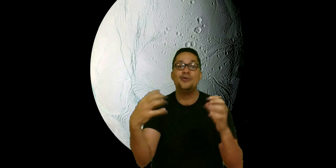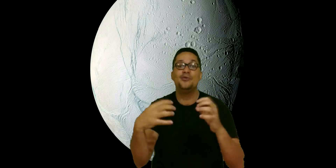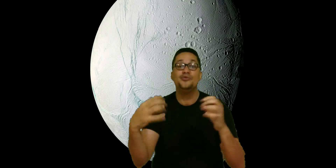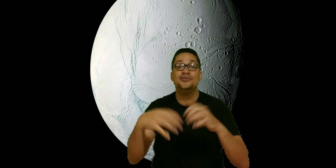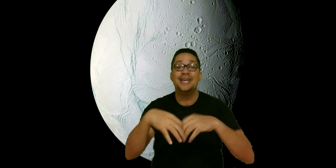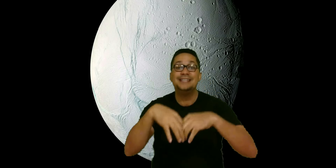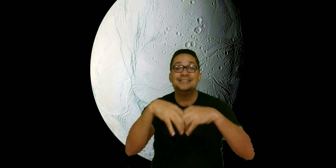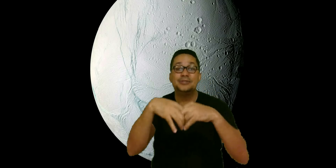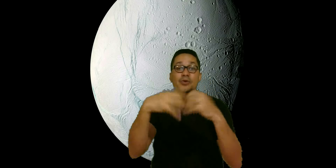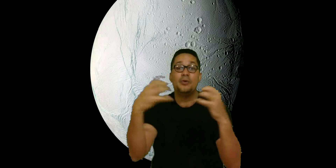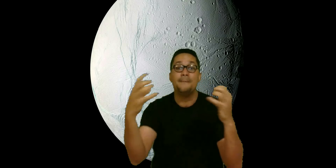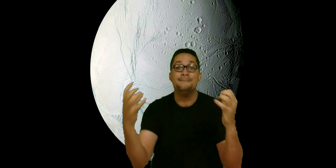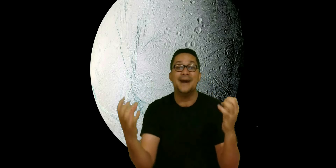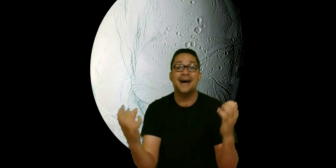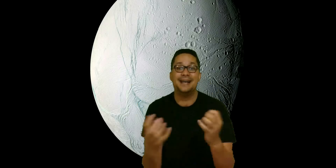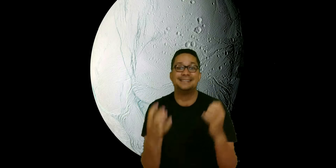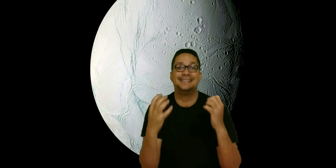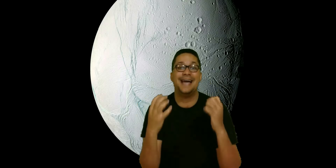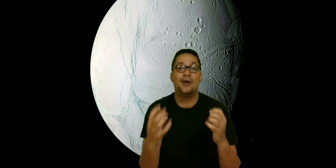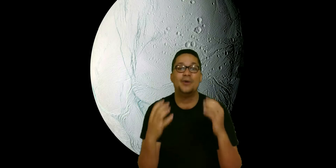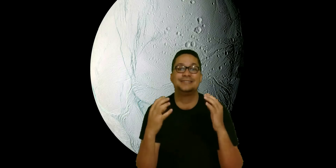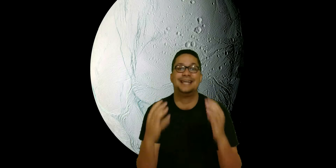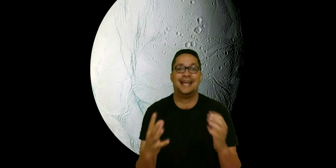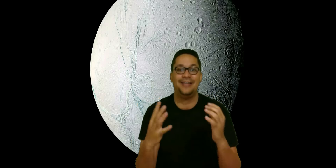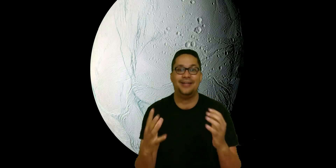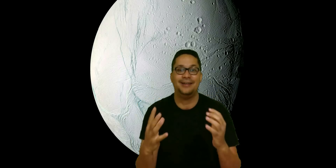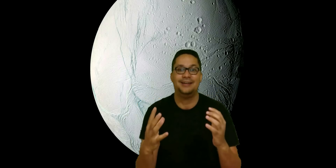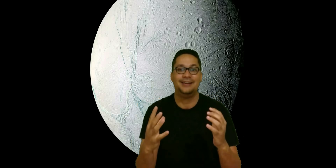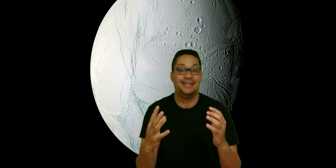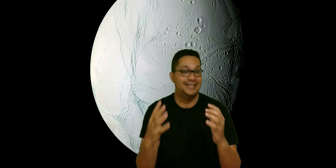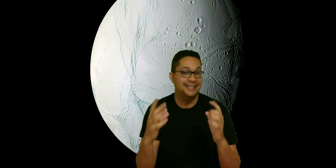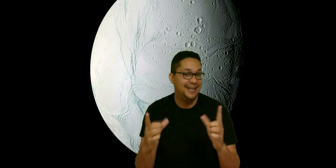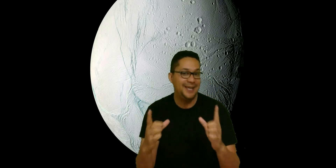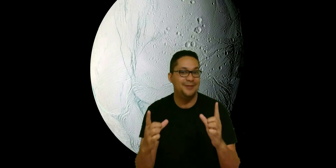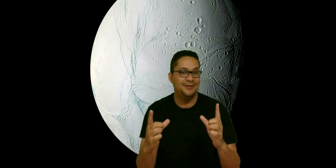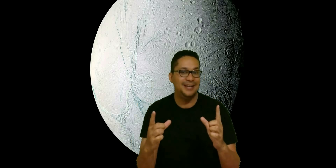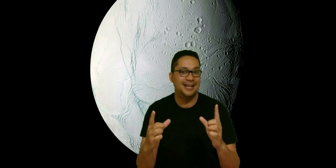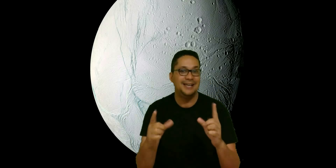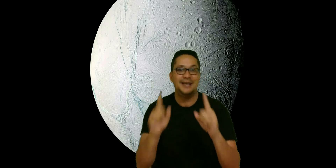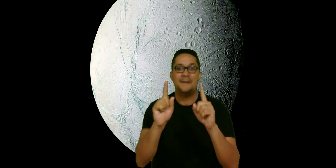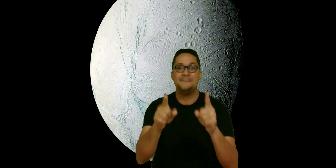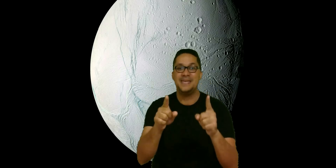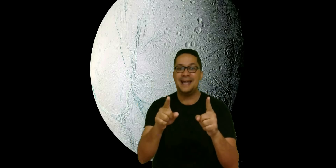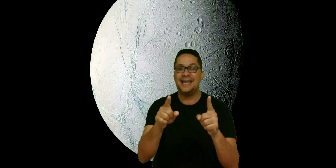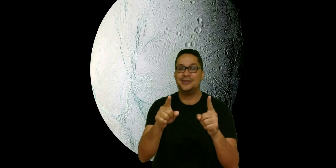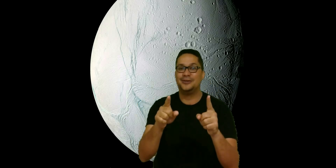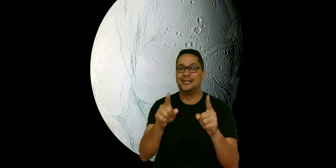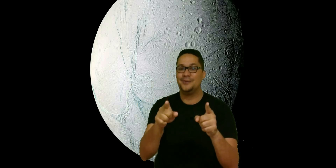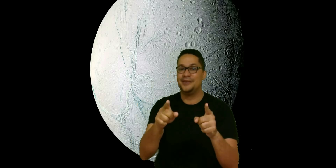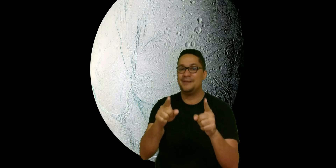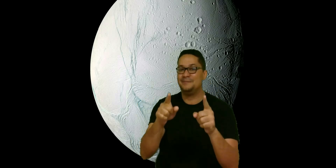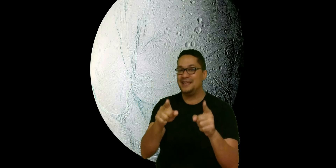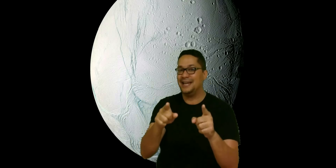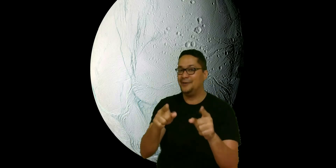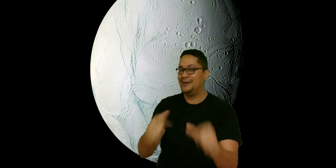un denso mar de agua salada. Increíble, ¿verdad? Mira esto que te voy a explicar ahora.